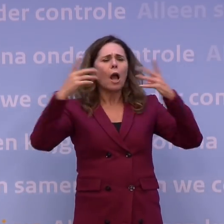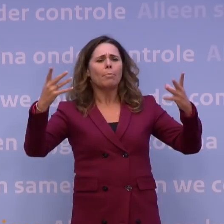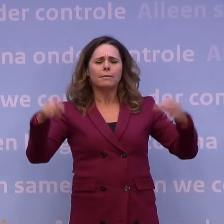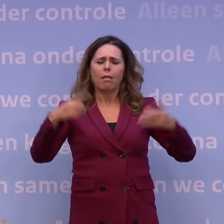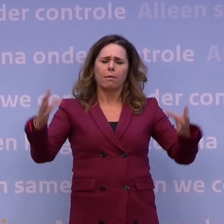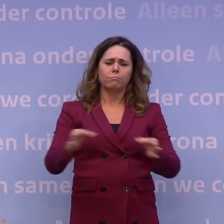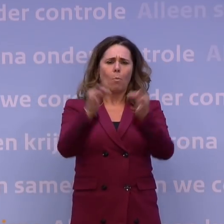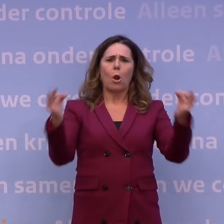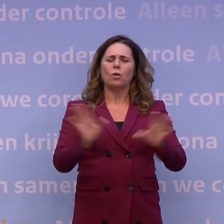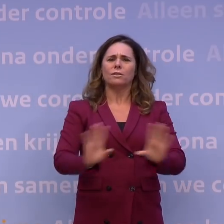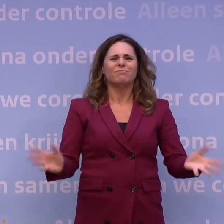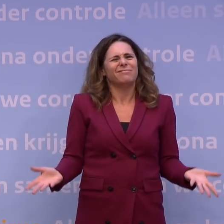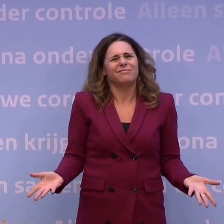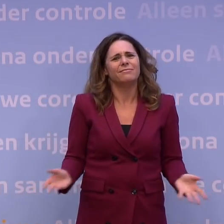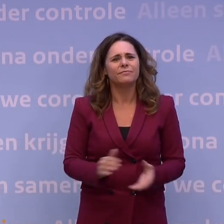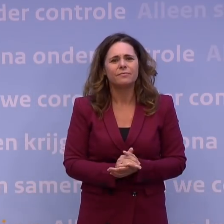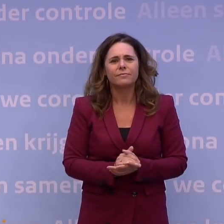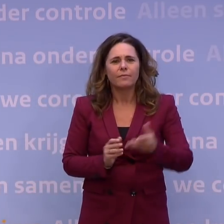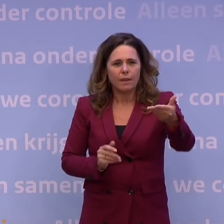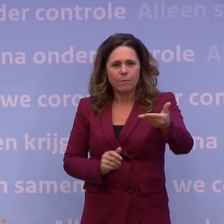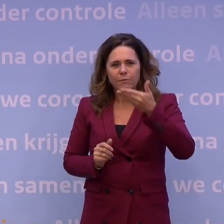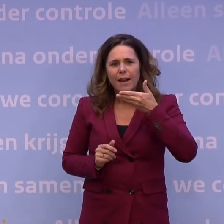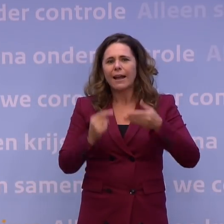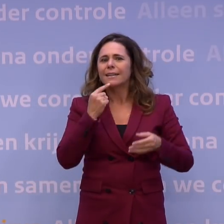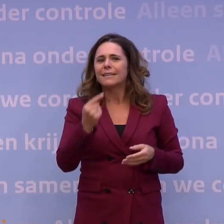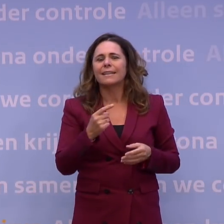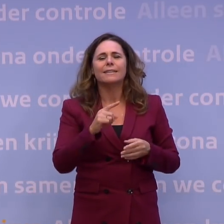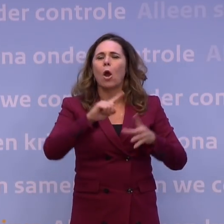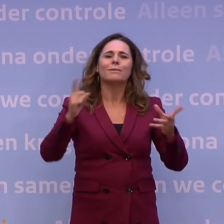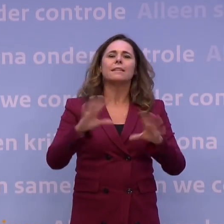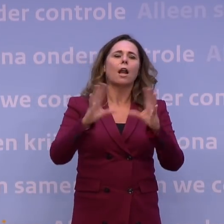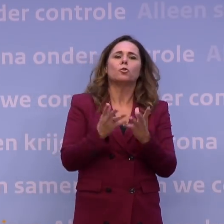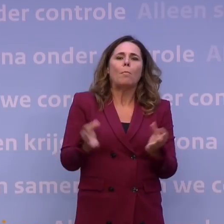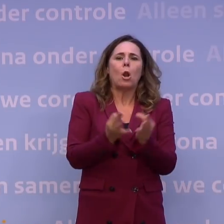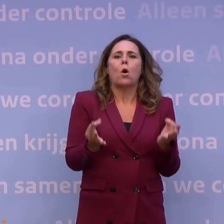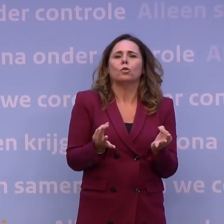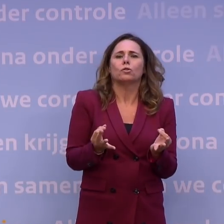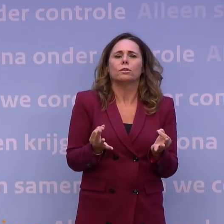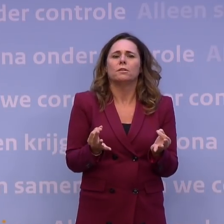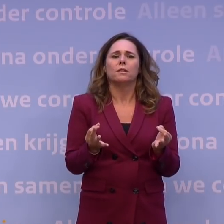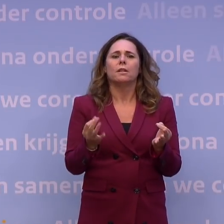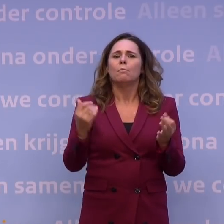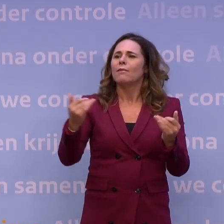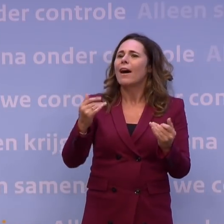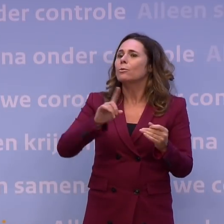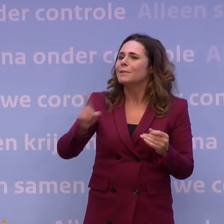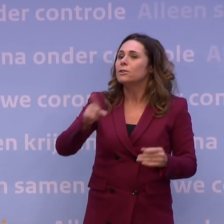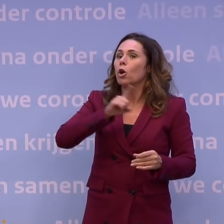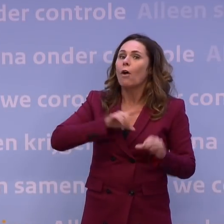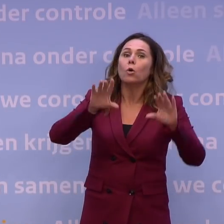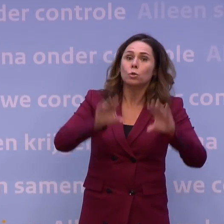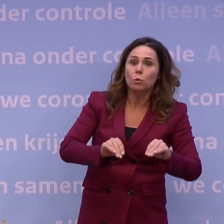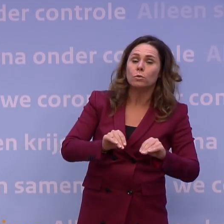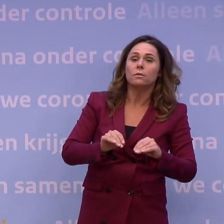zijn we echt, daar is echt geen bewijs er zijn ook mensen die zeggen niet, het gaat ons misschien redden, dat niet, maar wel, waarom niet gewoon doen? Nou ja,